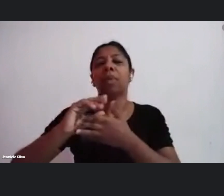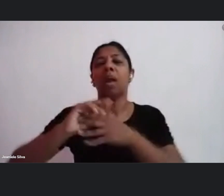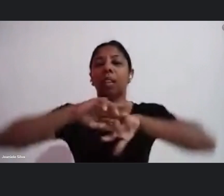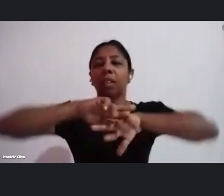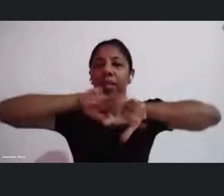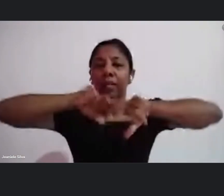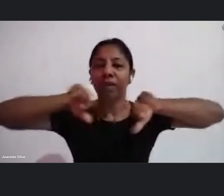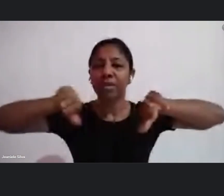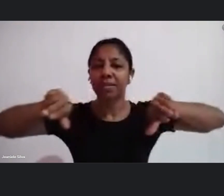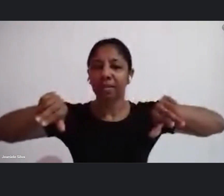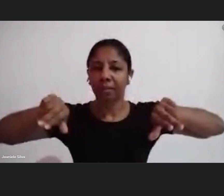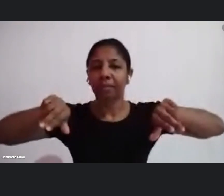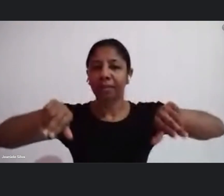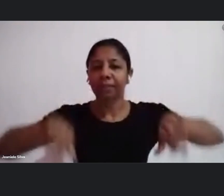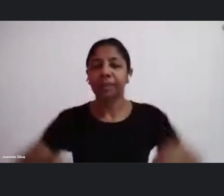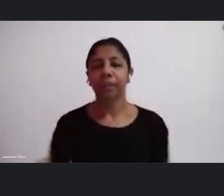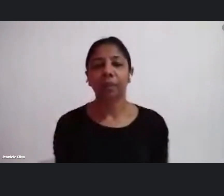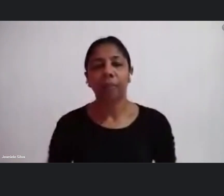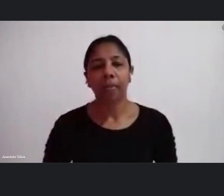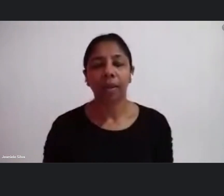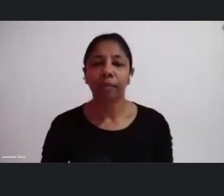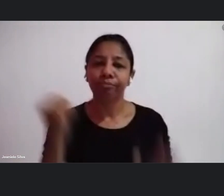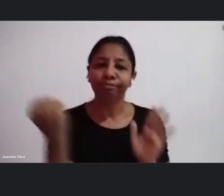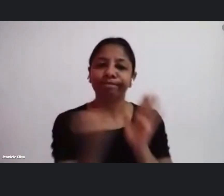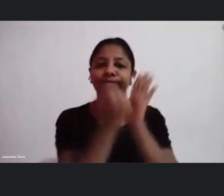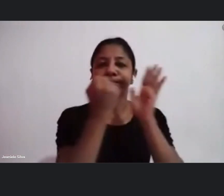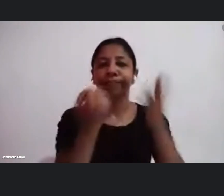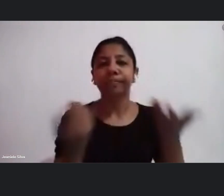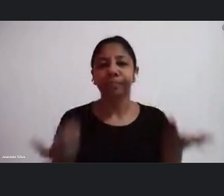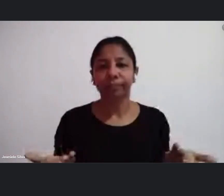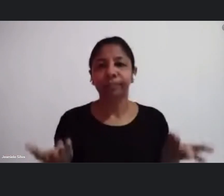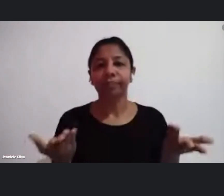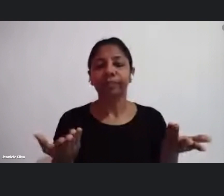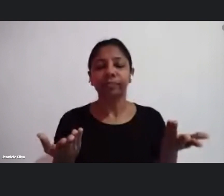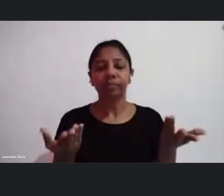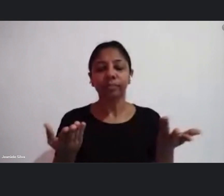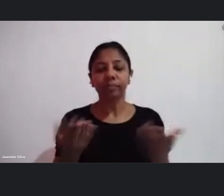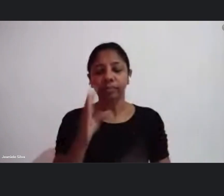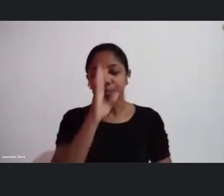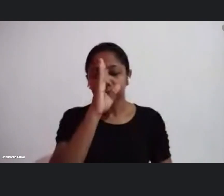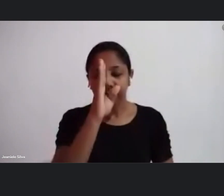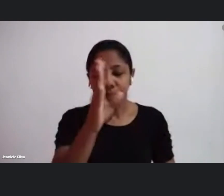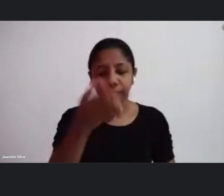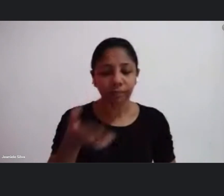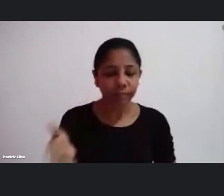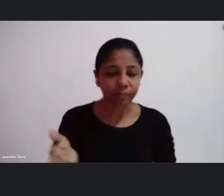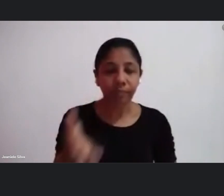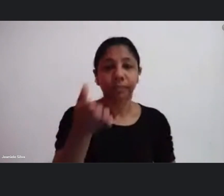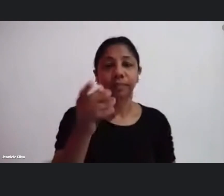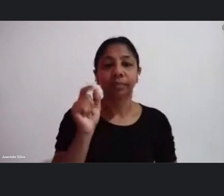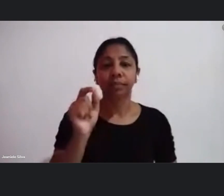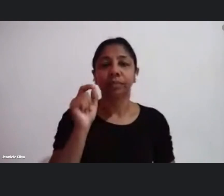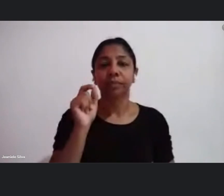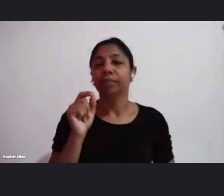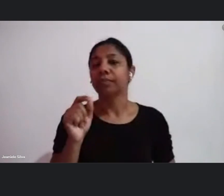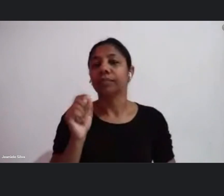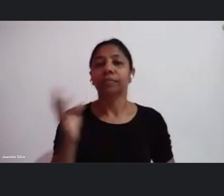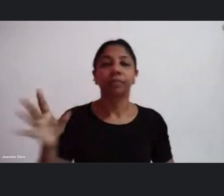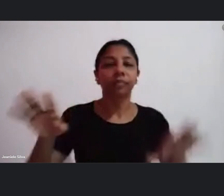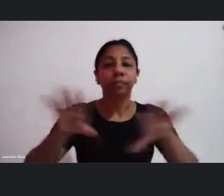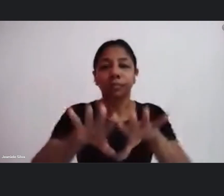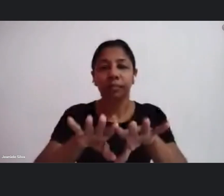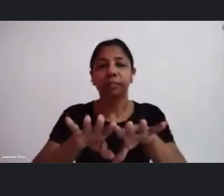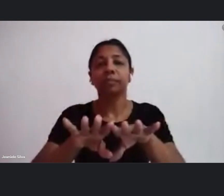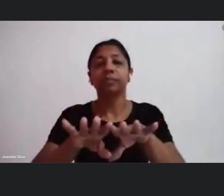e aí é o marco falar sobre essa questão da inclusão da possibilidade dos